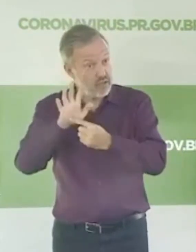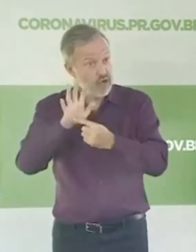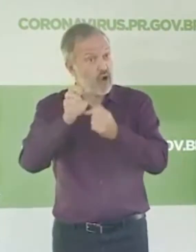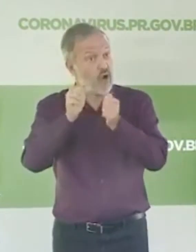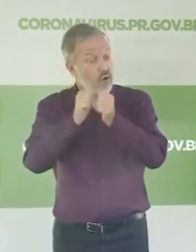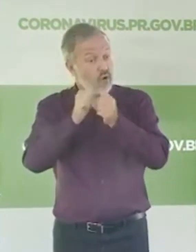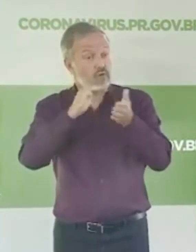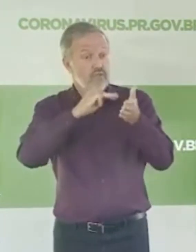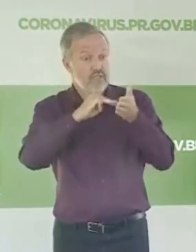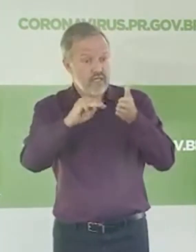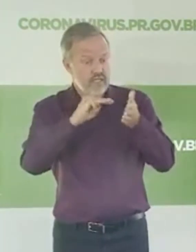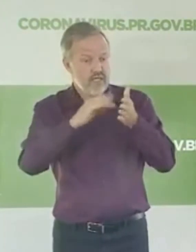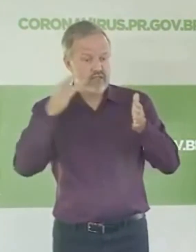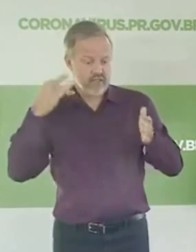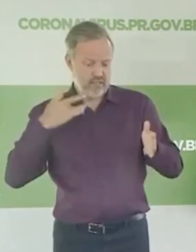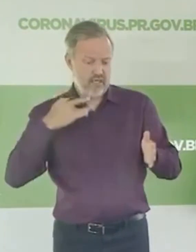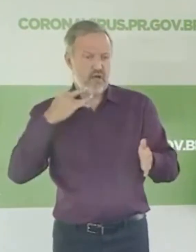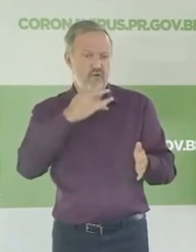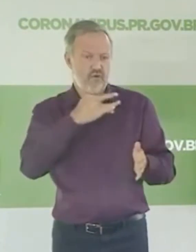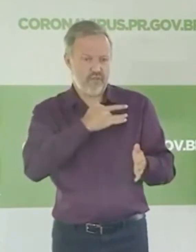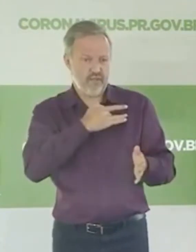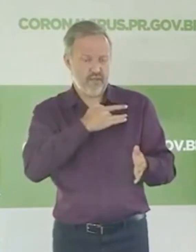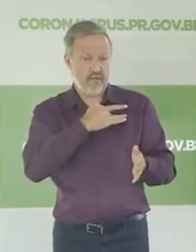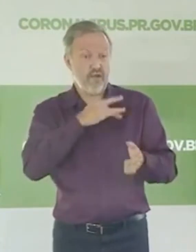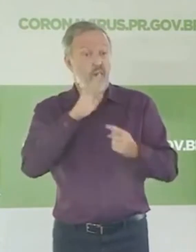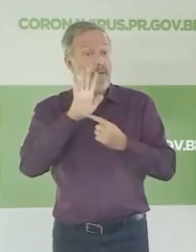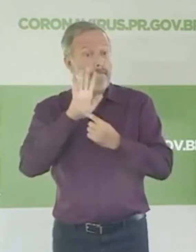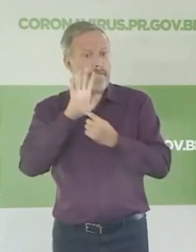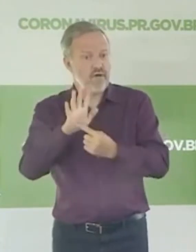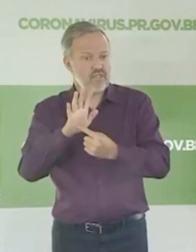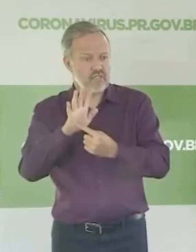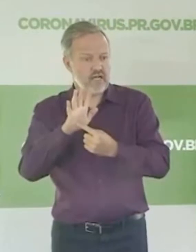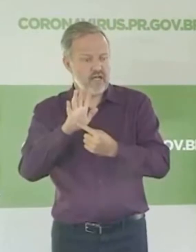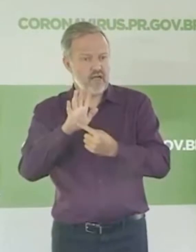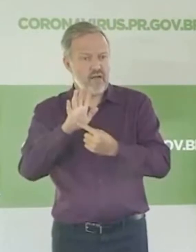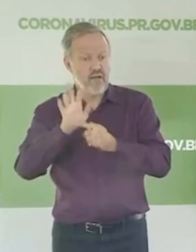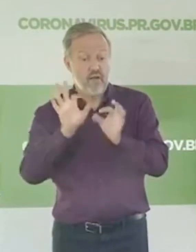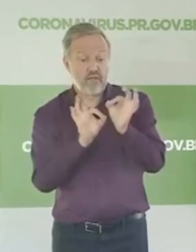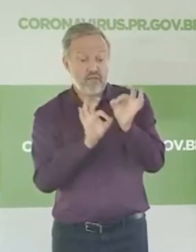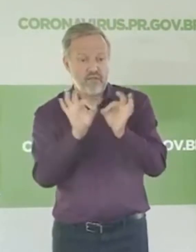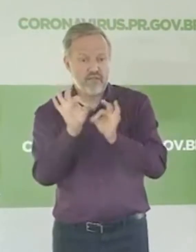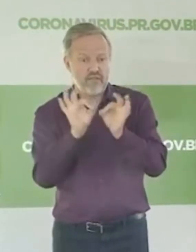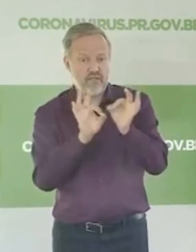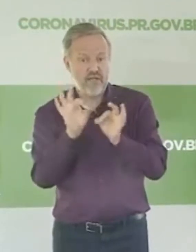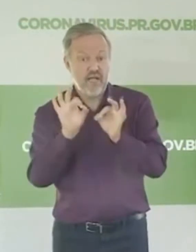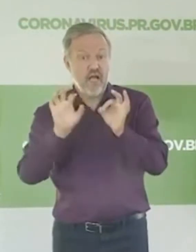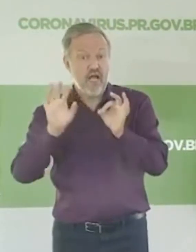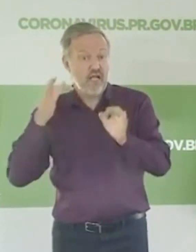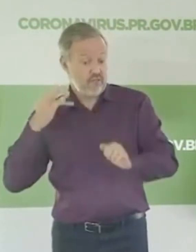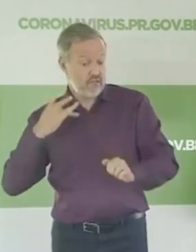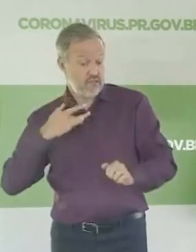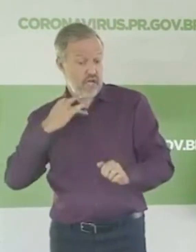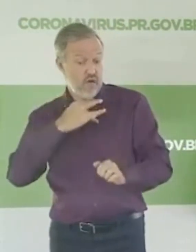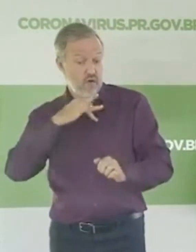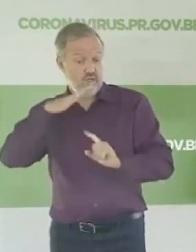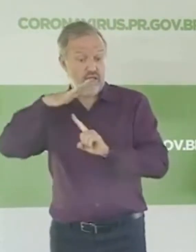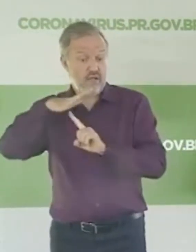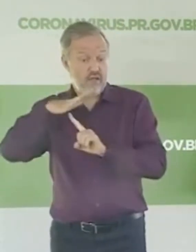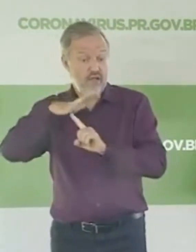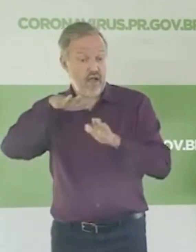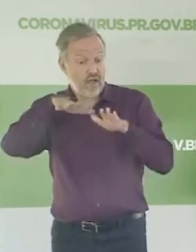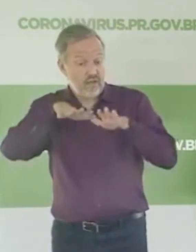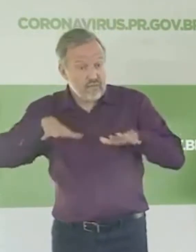o secretário Beto Preto, uma apresentação do mapa de planejamento da área de saúde. É importante registrar.